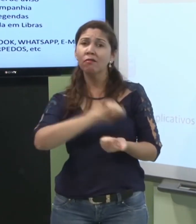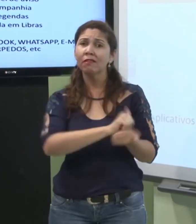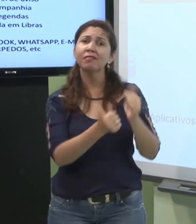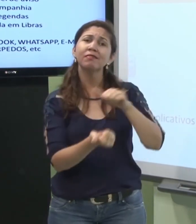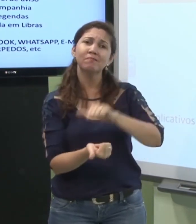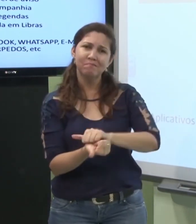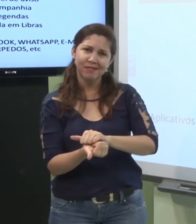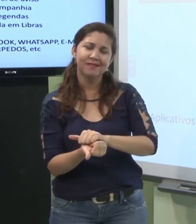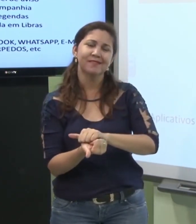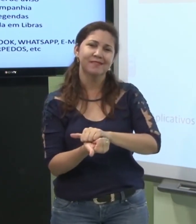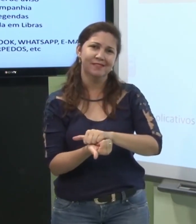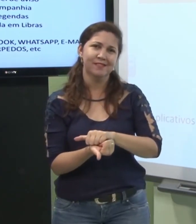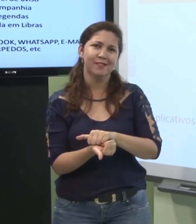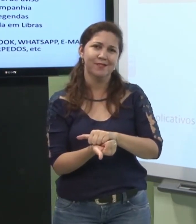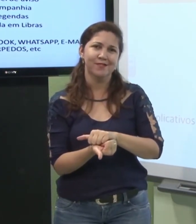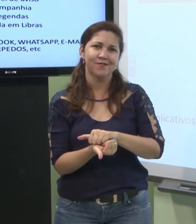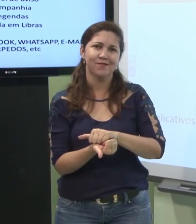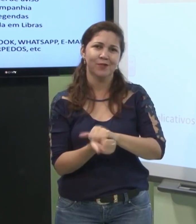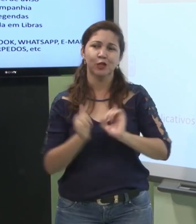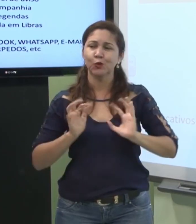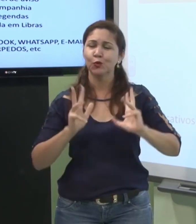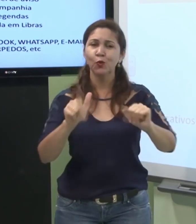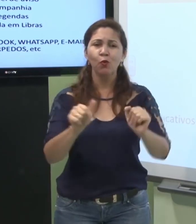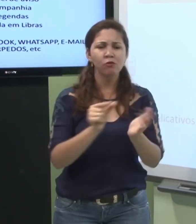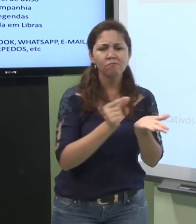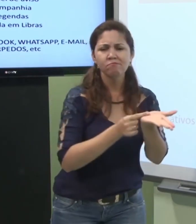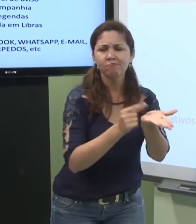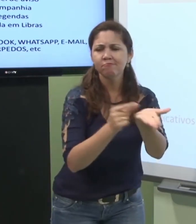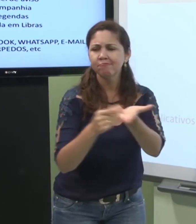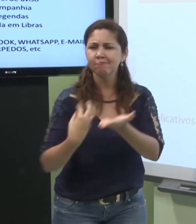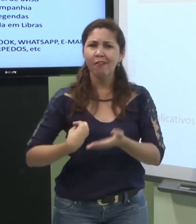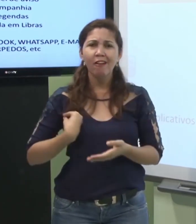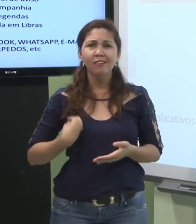adaptações tecnológicas dentro da sociedade.